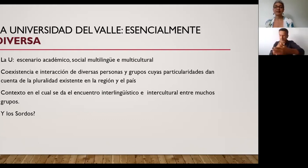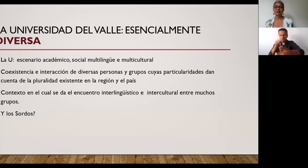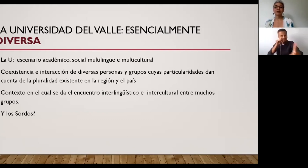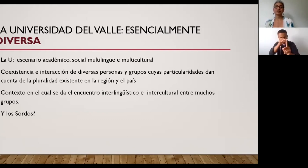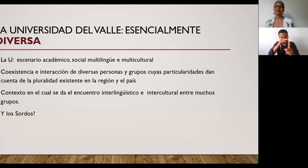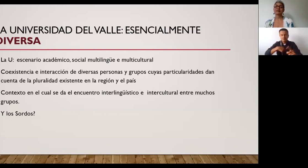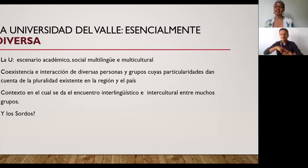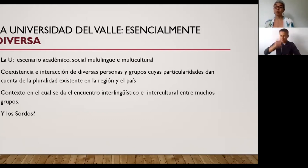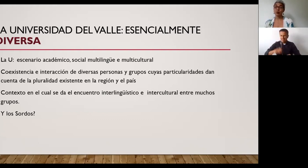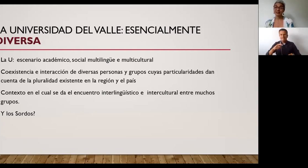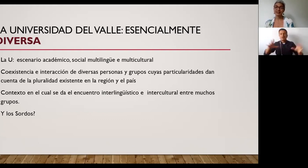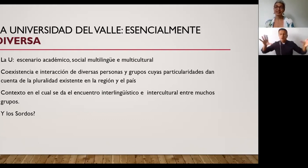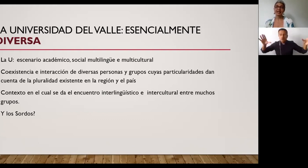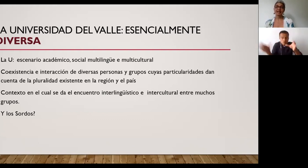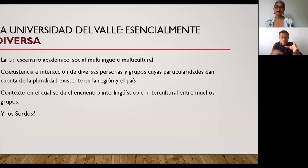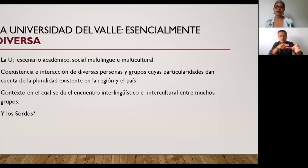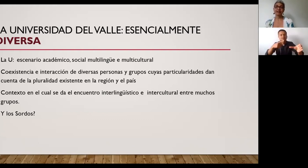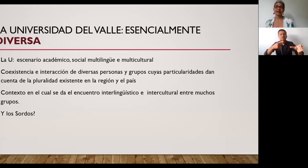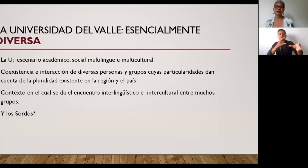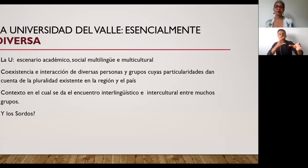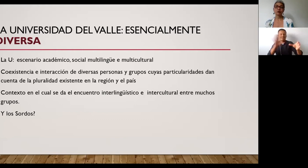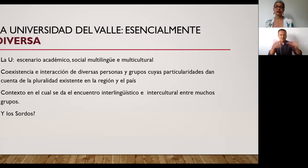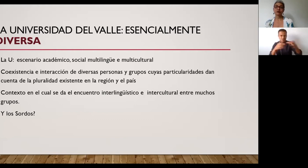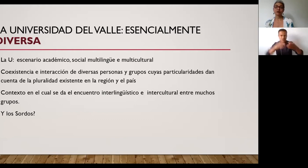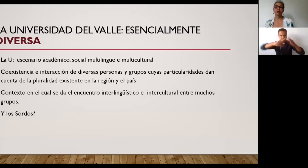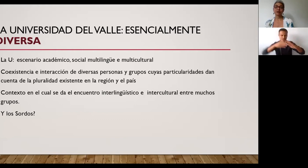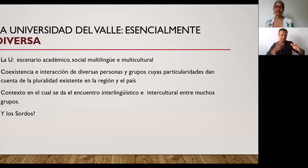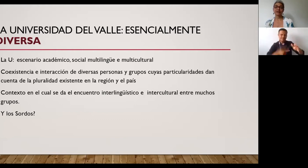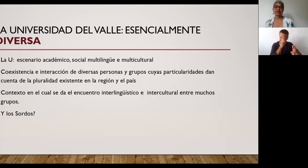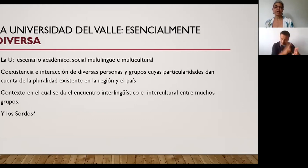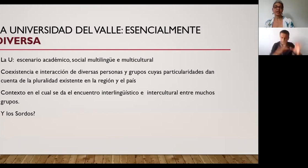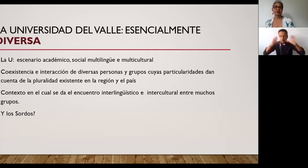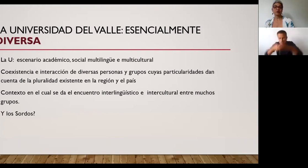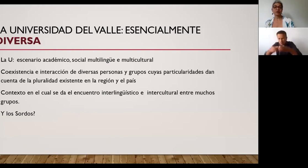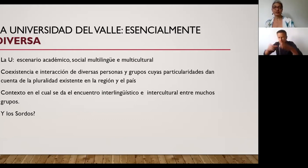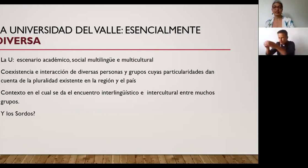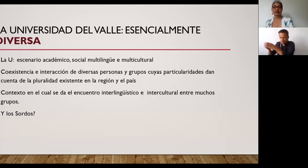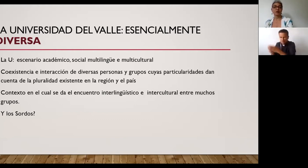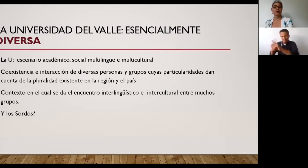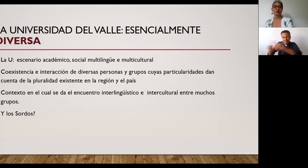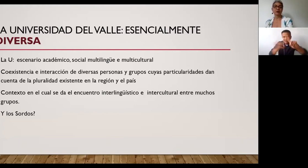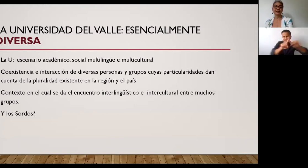respeto y esa respuesta a esos diferentes grupos que constituyen nuestra comunidad